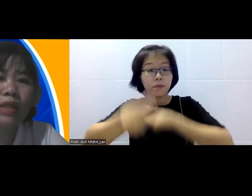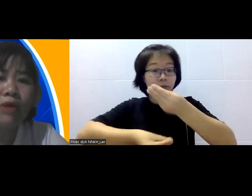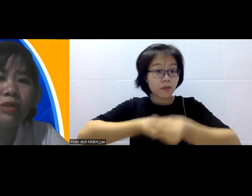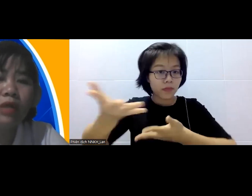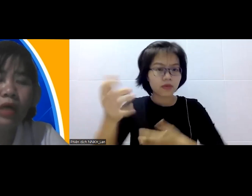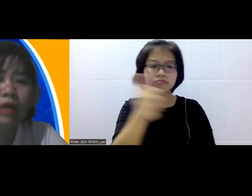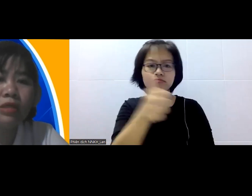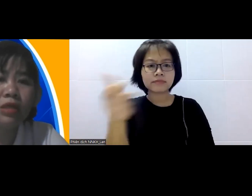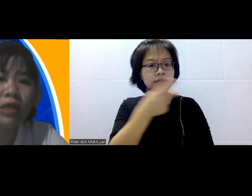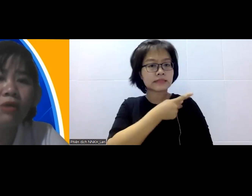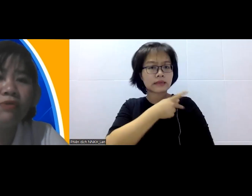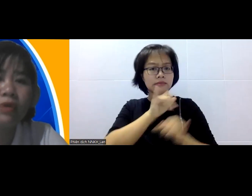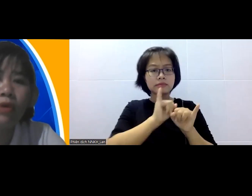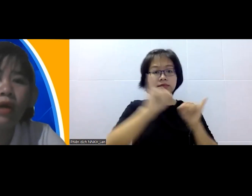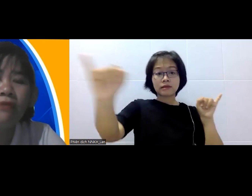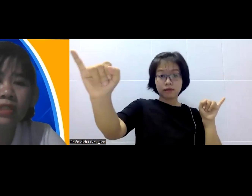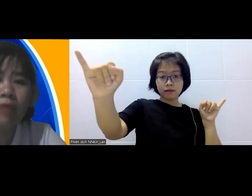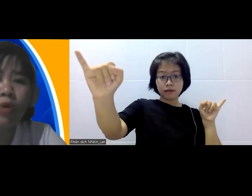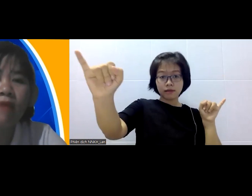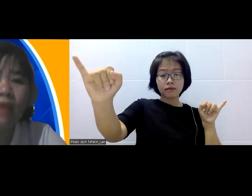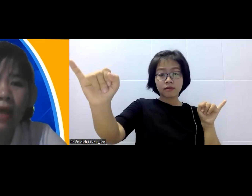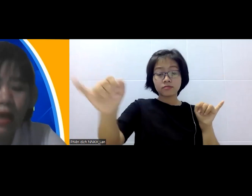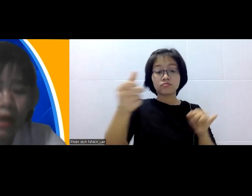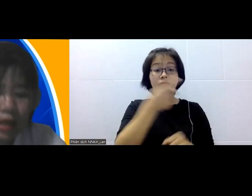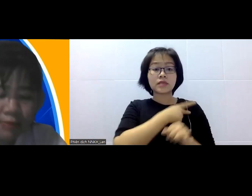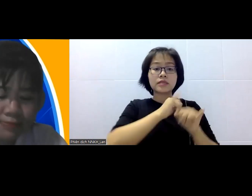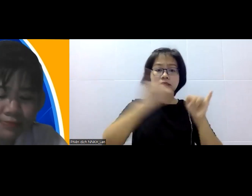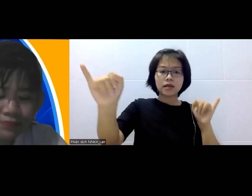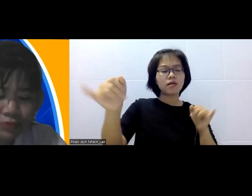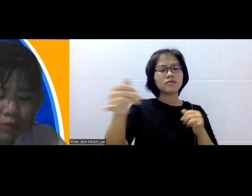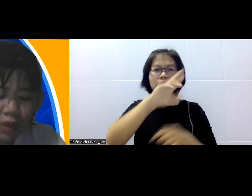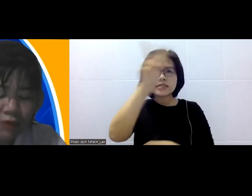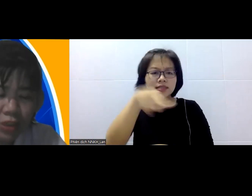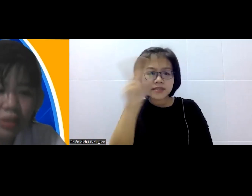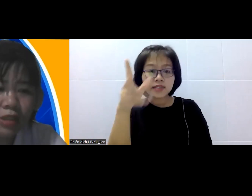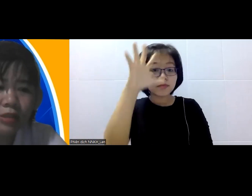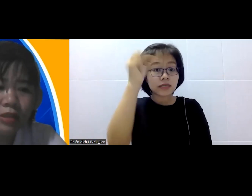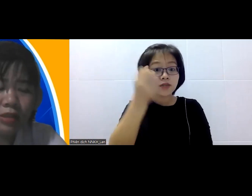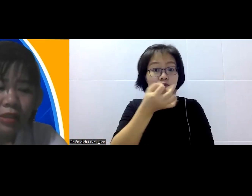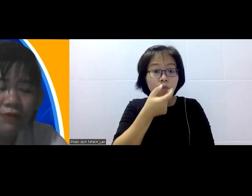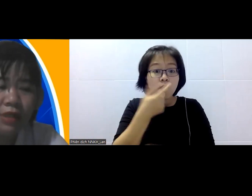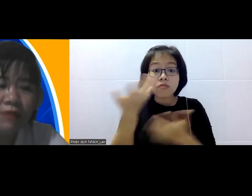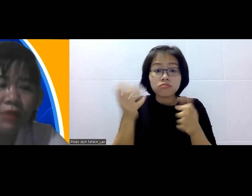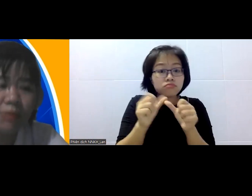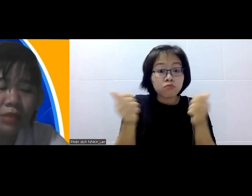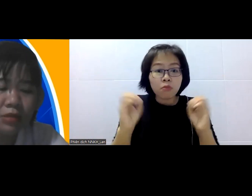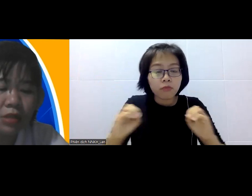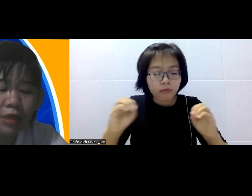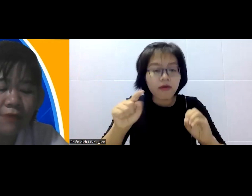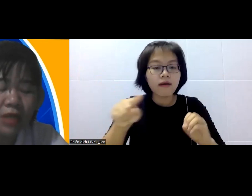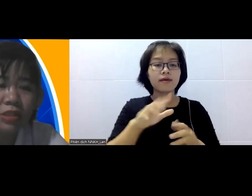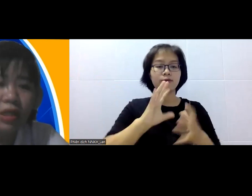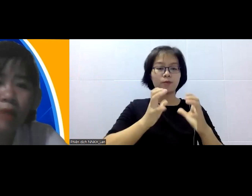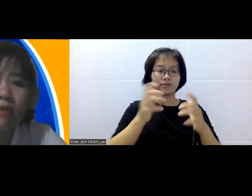loại thảo dược ở trên các cái khu vực của vườn trồng của Aparina và tính vì cái việc mà mình